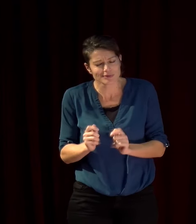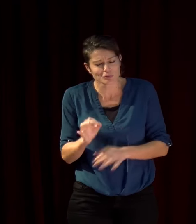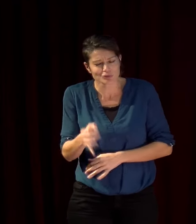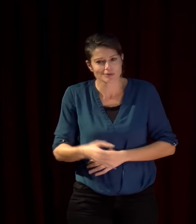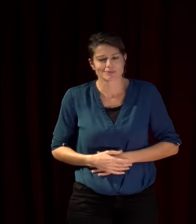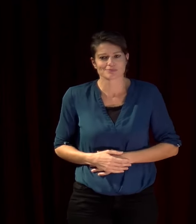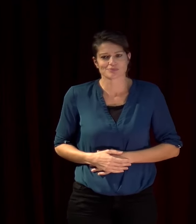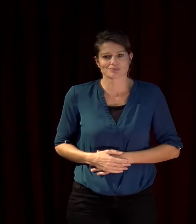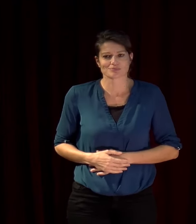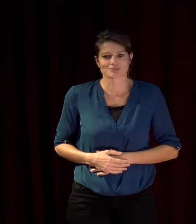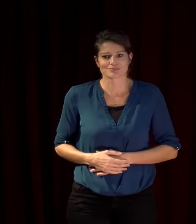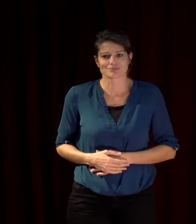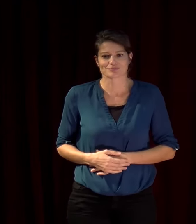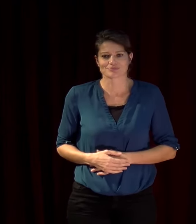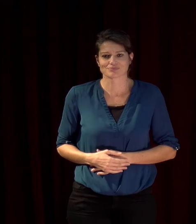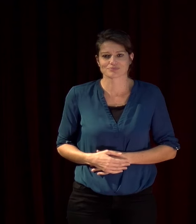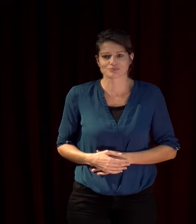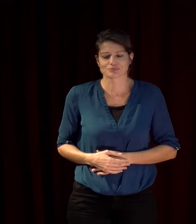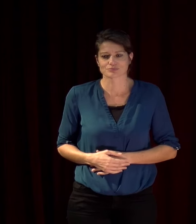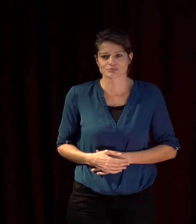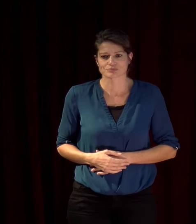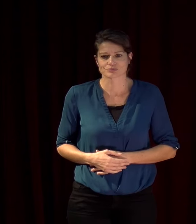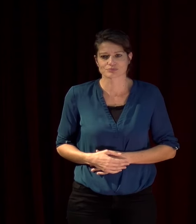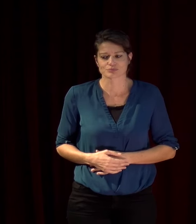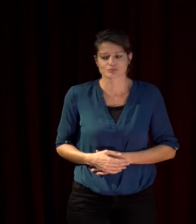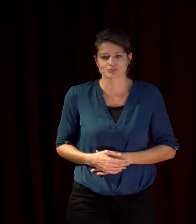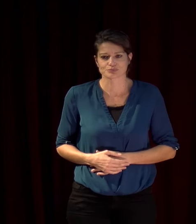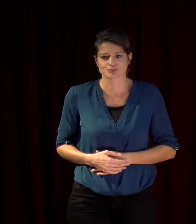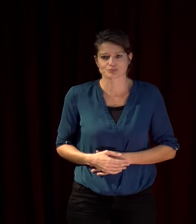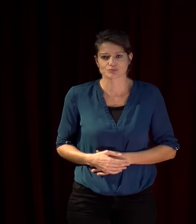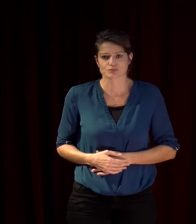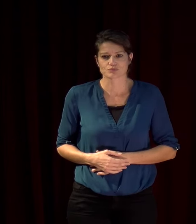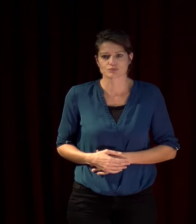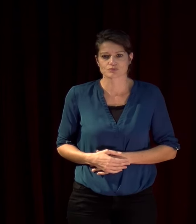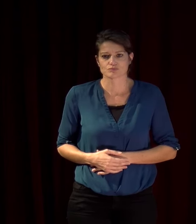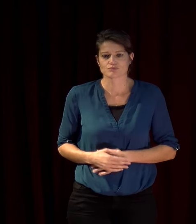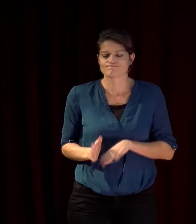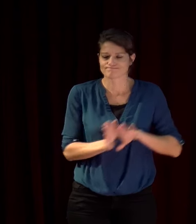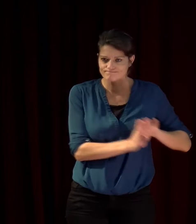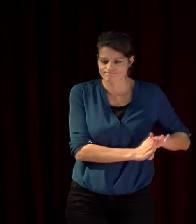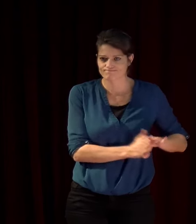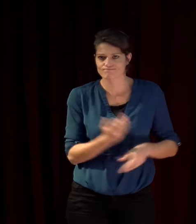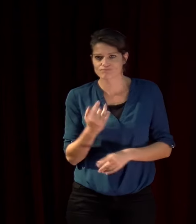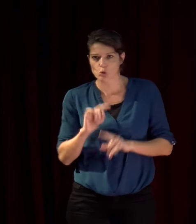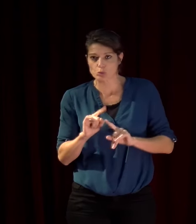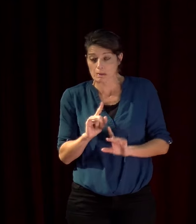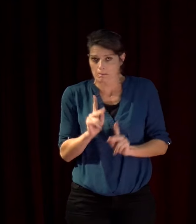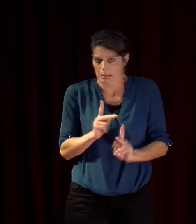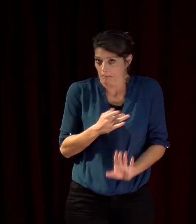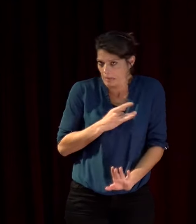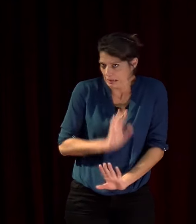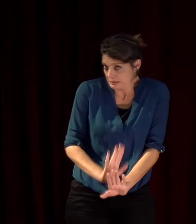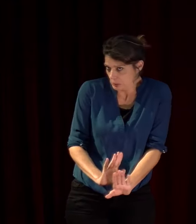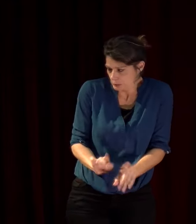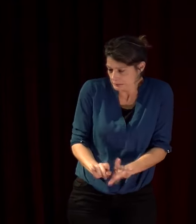Bahar Al-Abiad Al-Bahar Al-Abiad Al-Abiad-Abiad et autre chose mais bon c'est pas intéressant je pense non